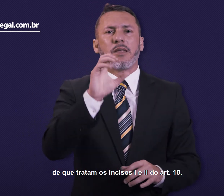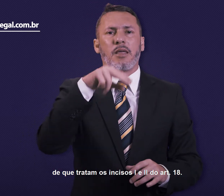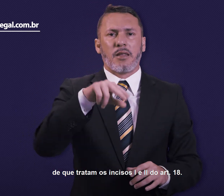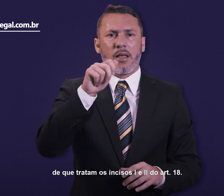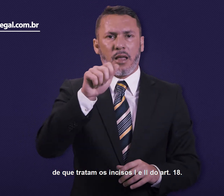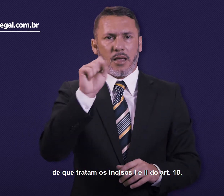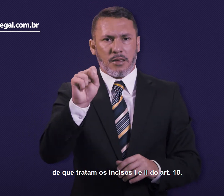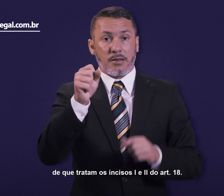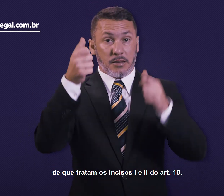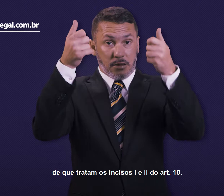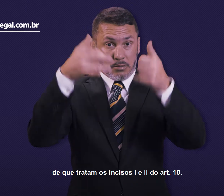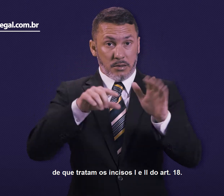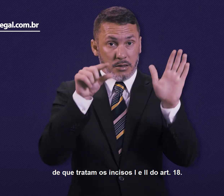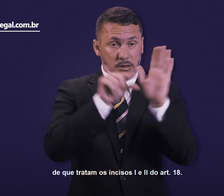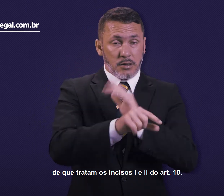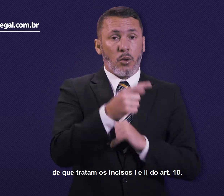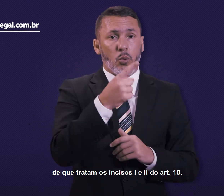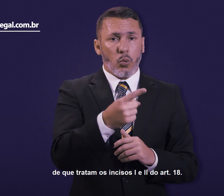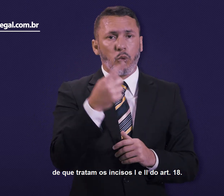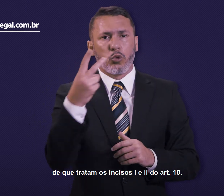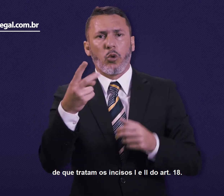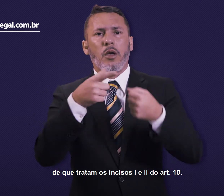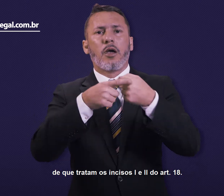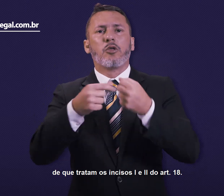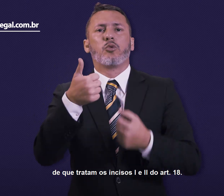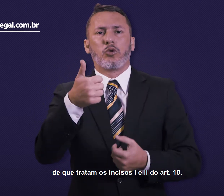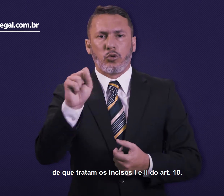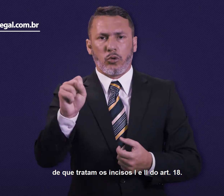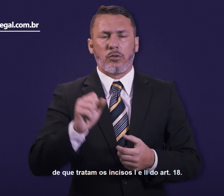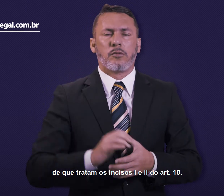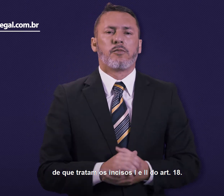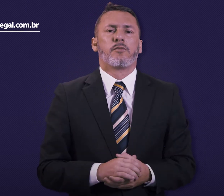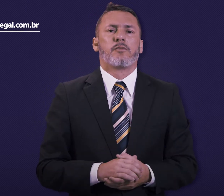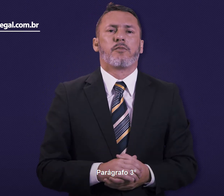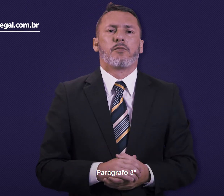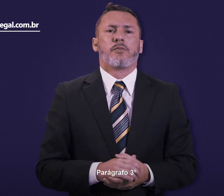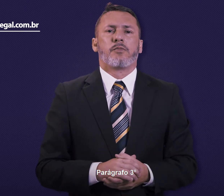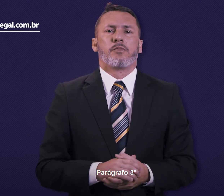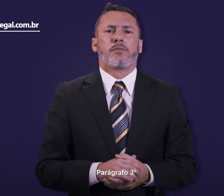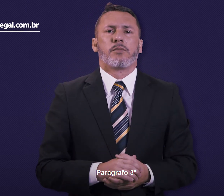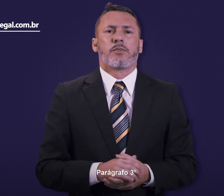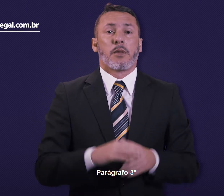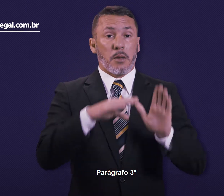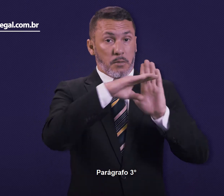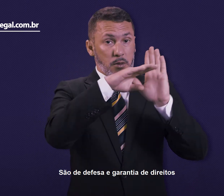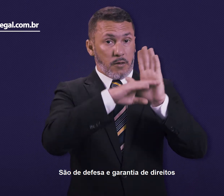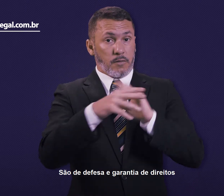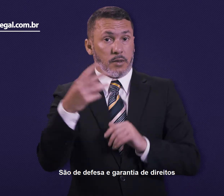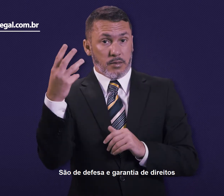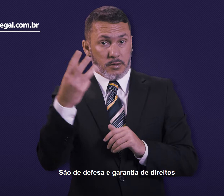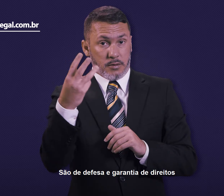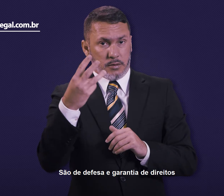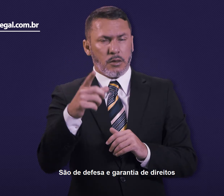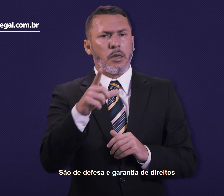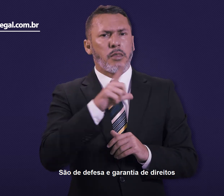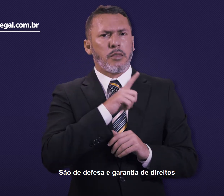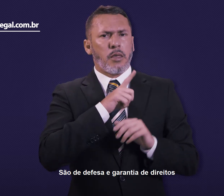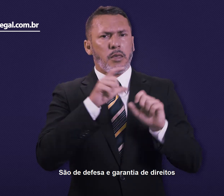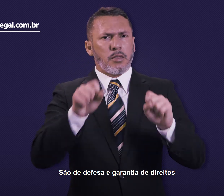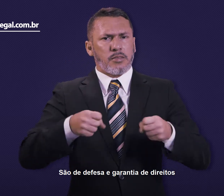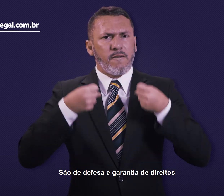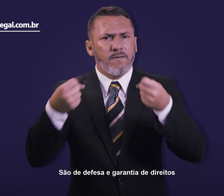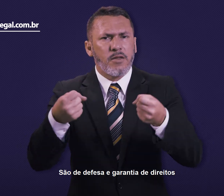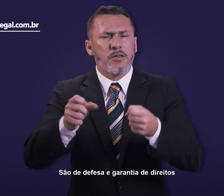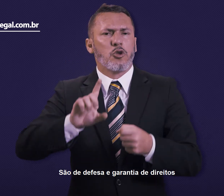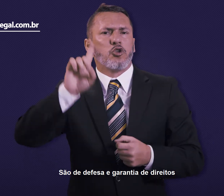de que tratam os incisos 1 e 2 do artigo 18. Parágrafo 3º. São de defesa e